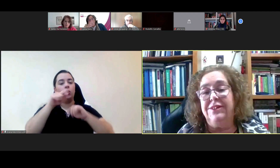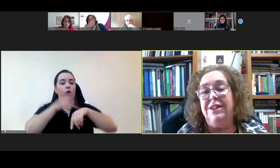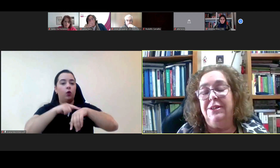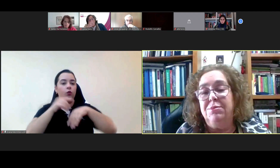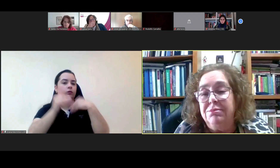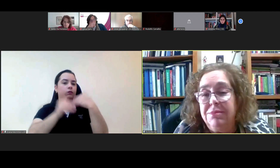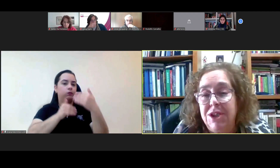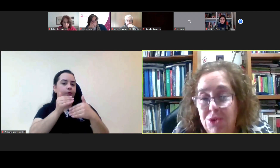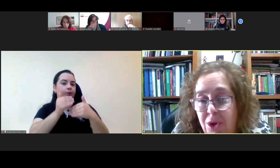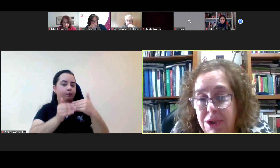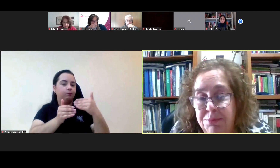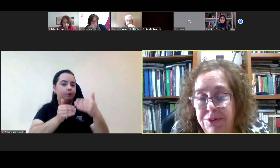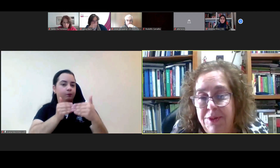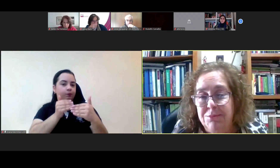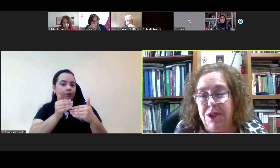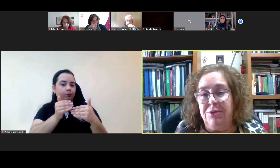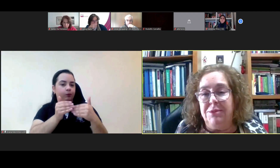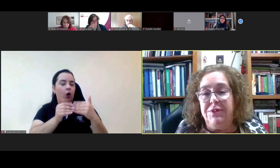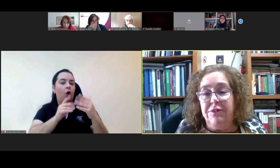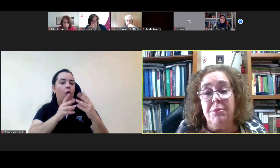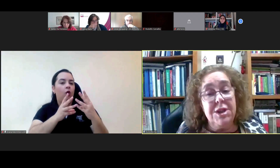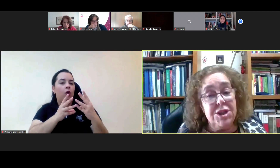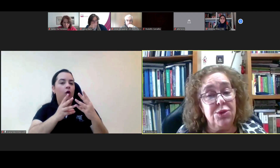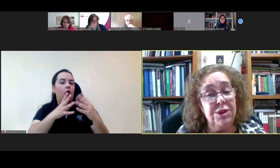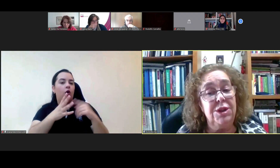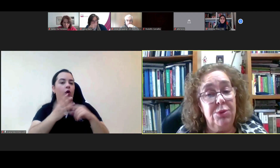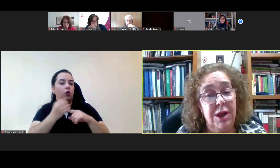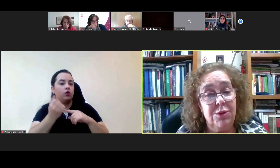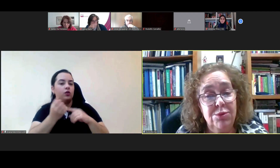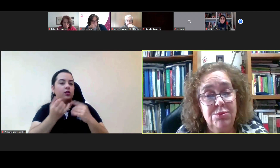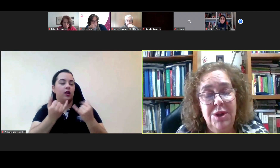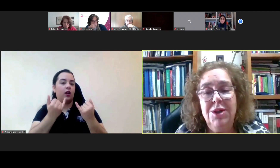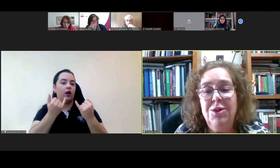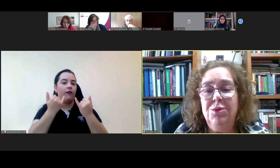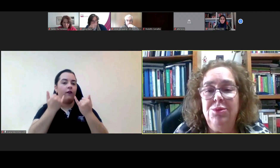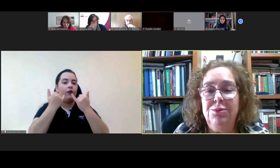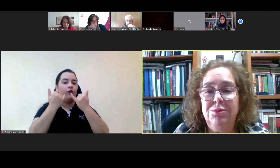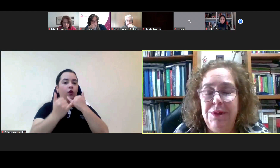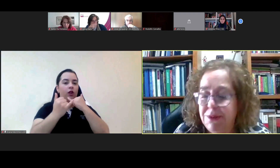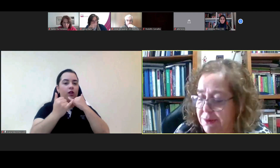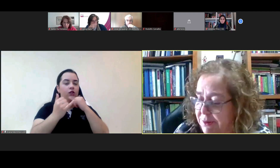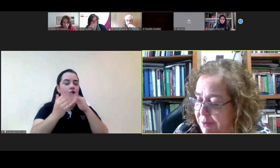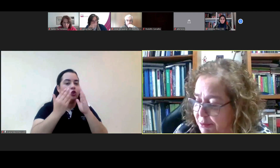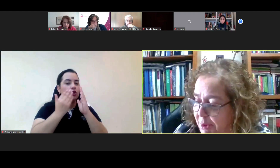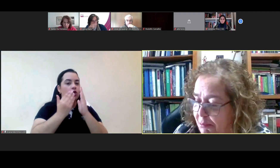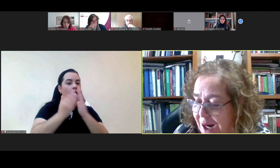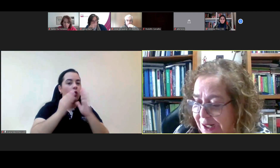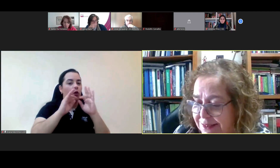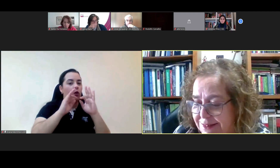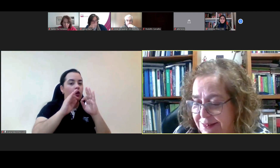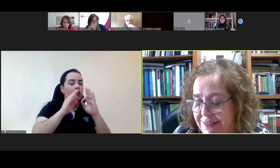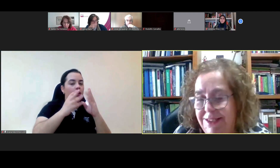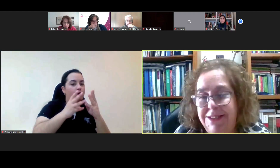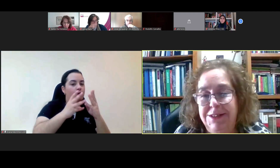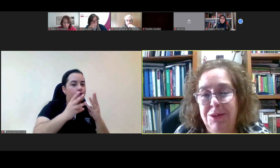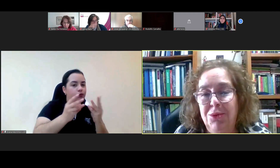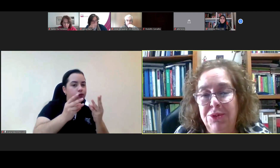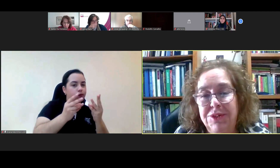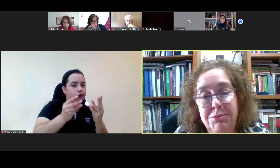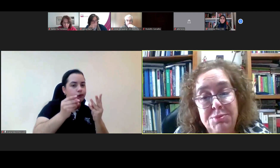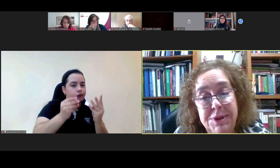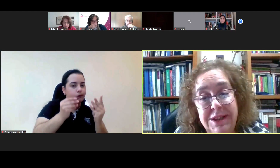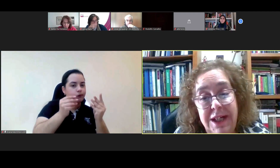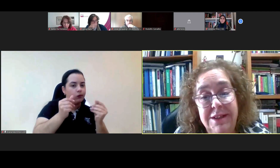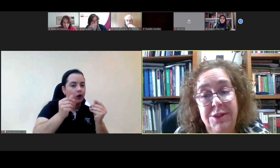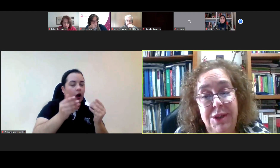violência na escola por exemplo já não é demissível mas continua ali um uma parte em que não